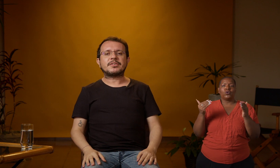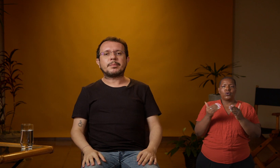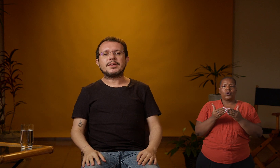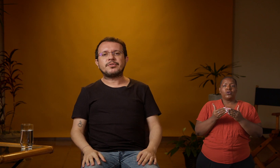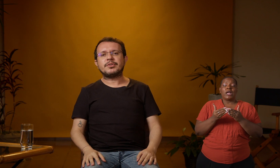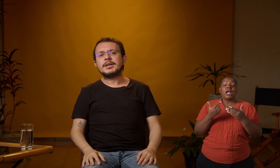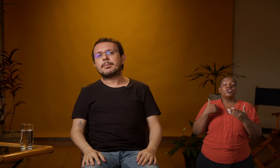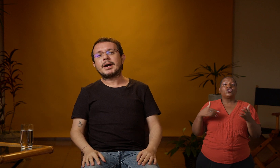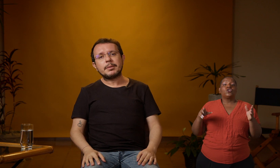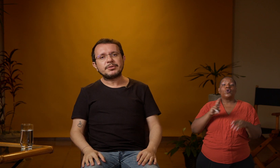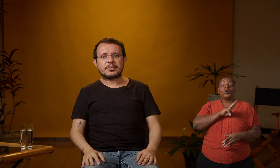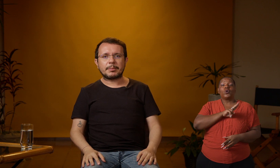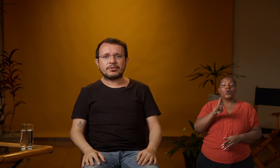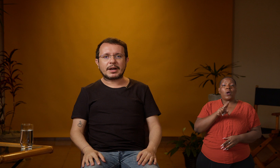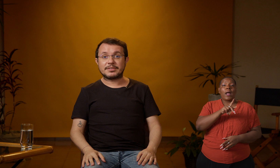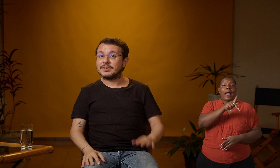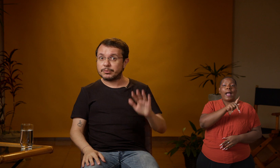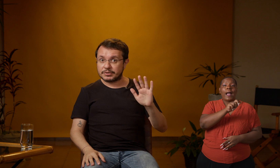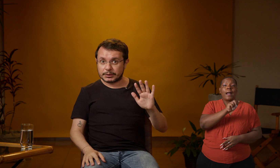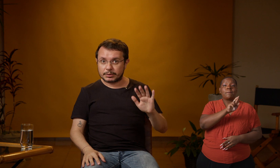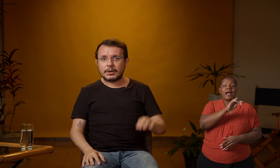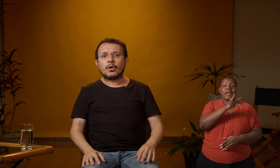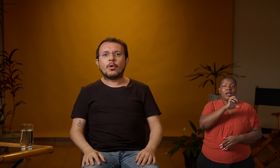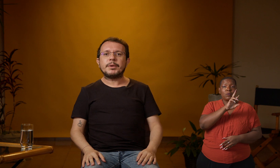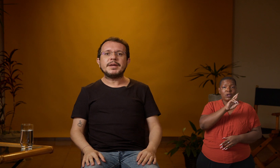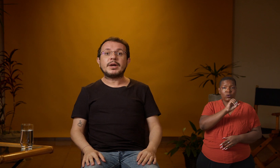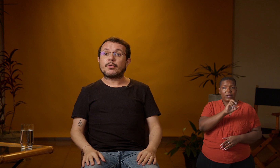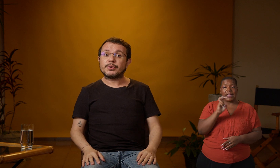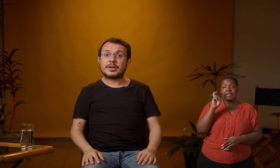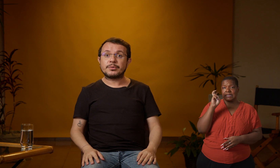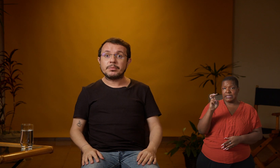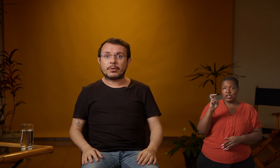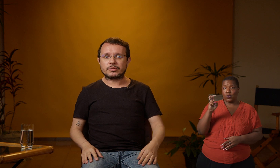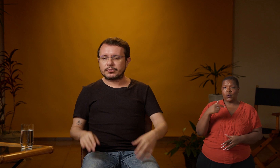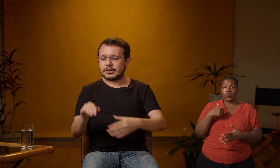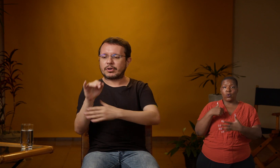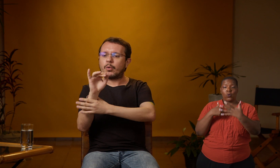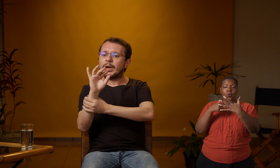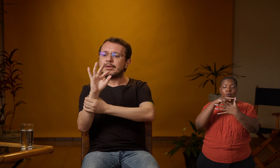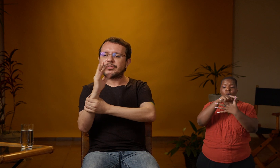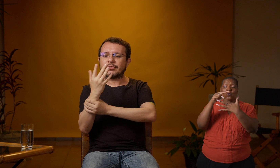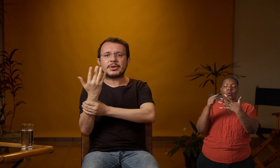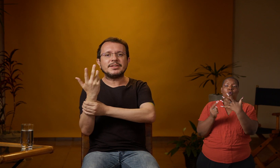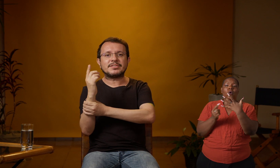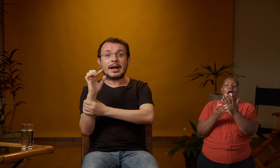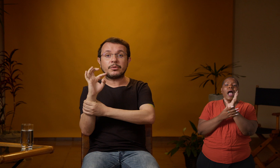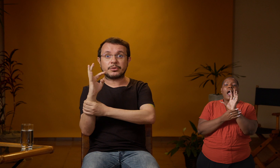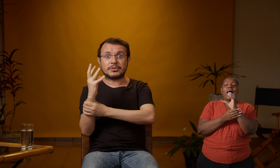essas partes de parâmetros gramaticais, que são cinco. O primeiro é a configuração de mãos. Ou seja, como é que você vai organizar os seus